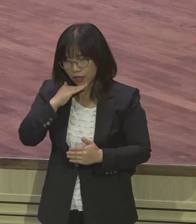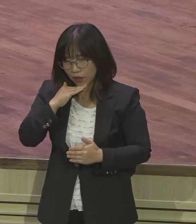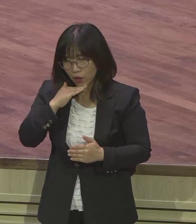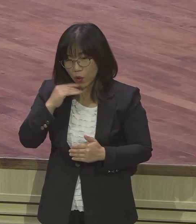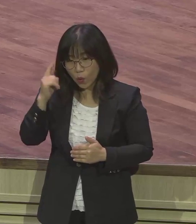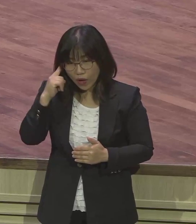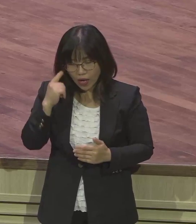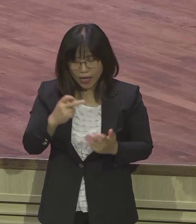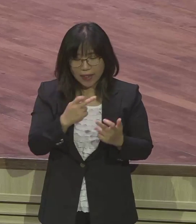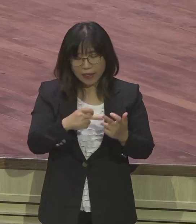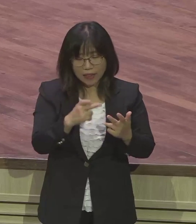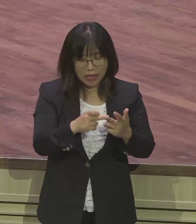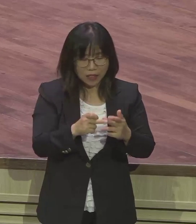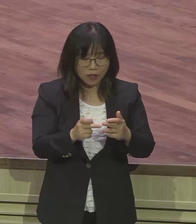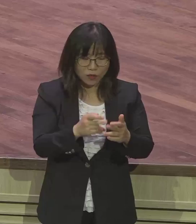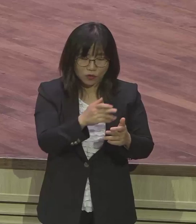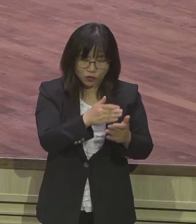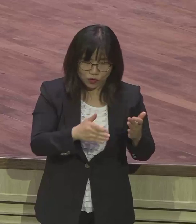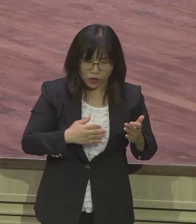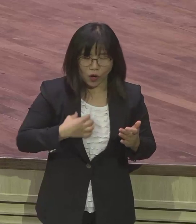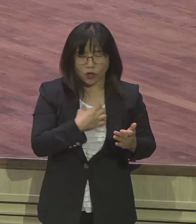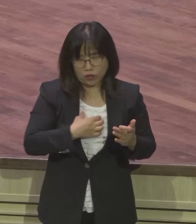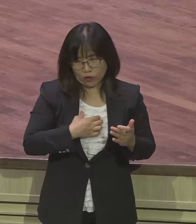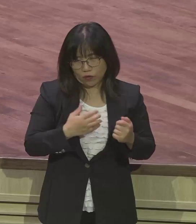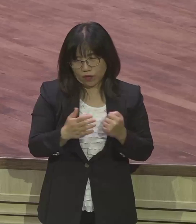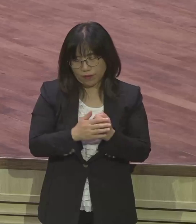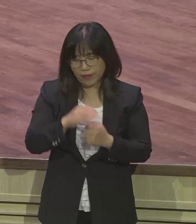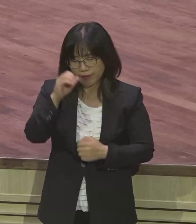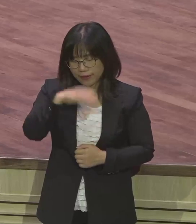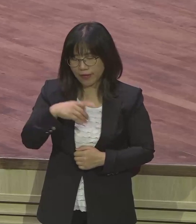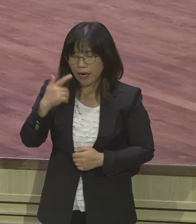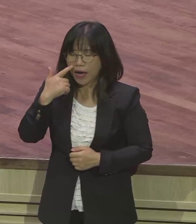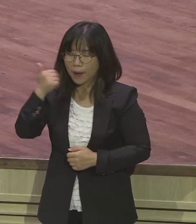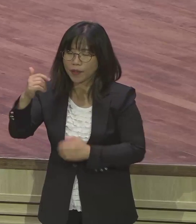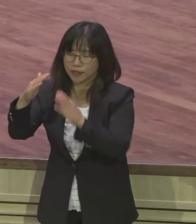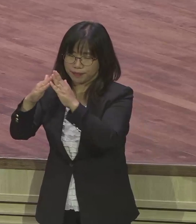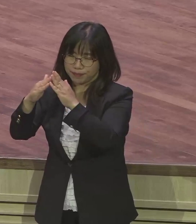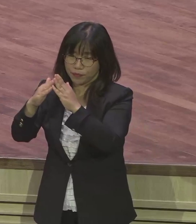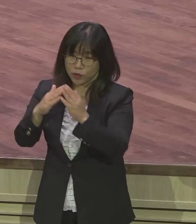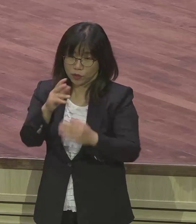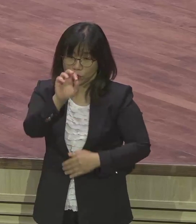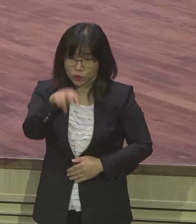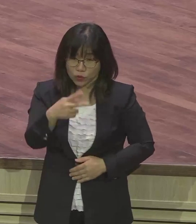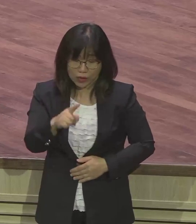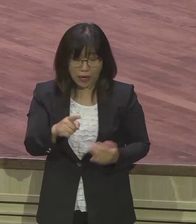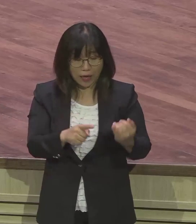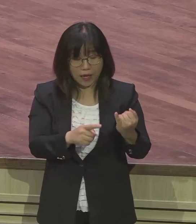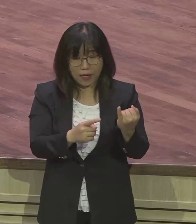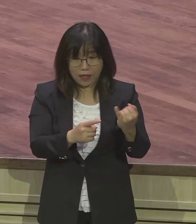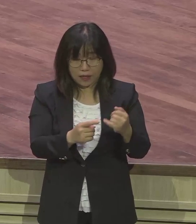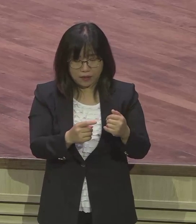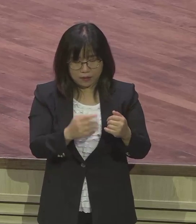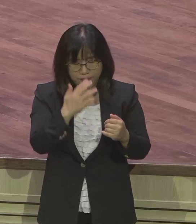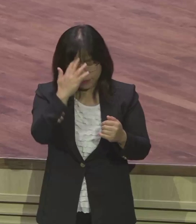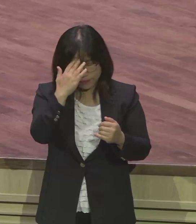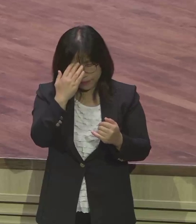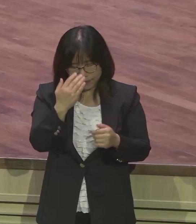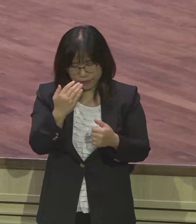가서 그의 아버지 집에 있으니라 자 유다는요 며느리 다말에게 수절하고 있으면 이제 아들 하나